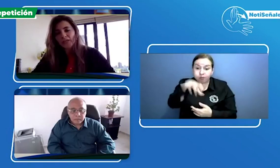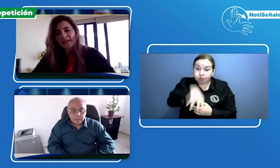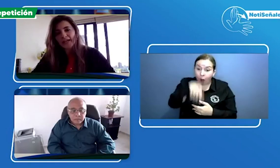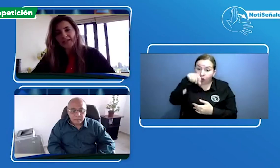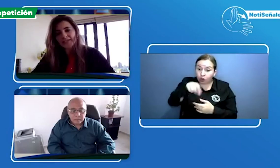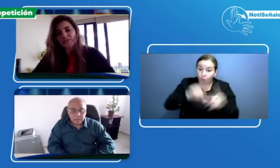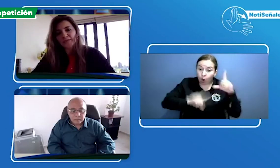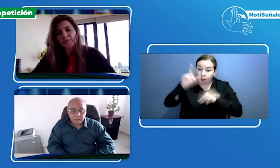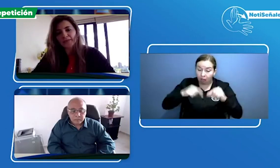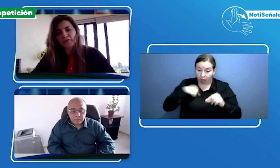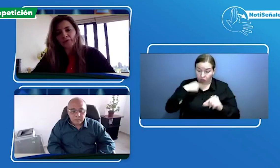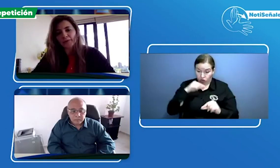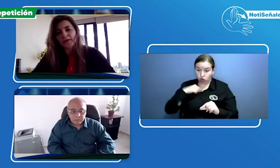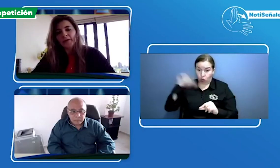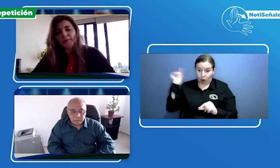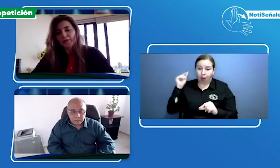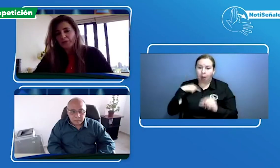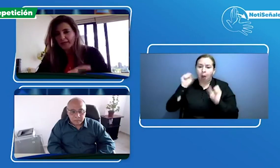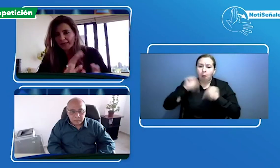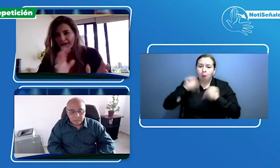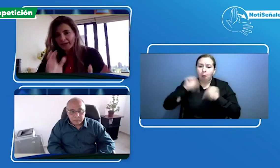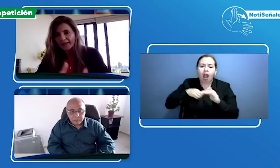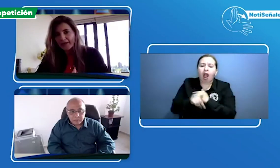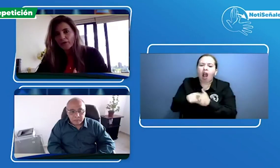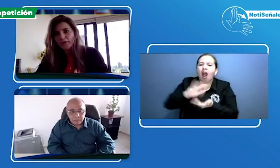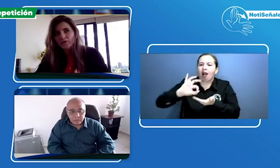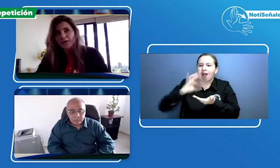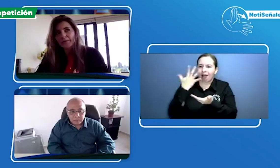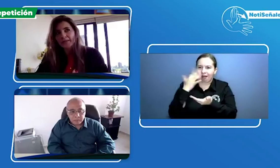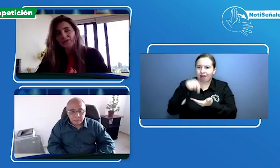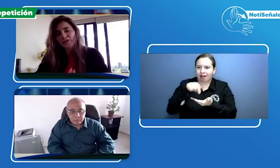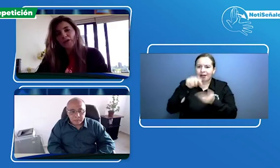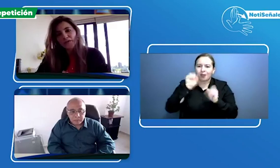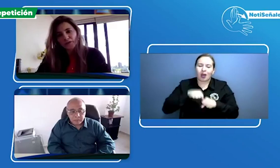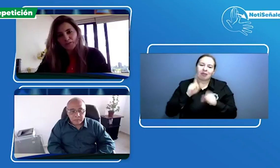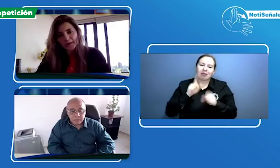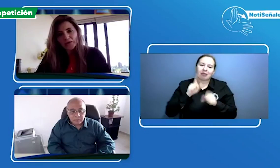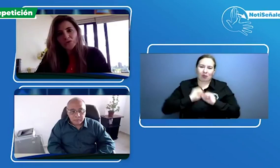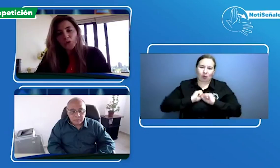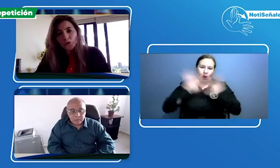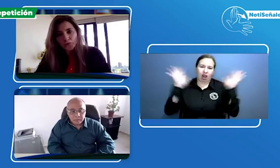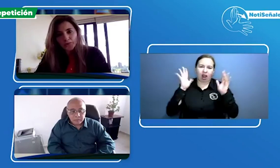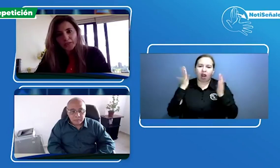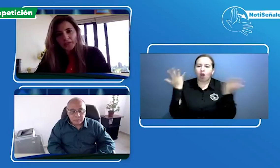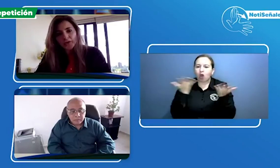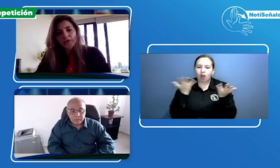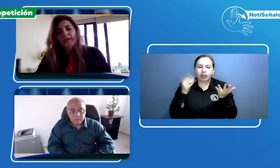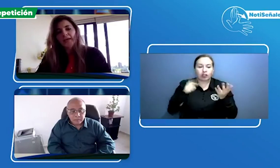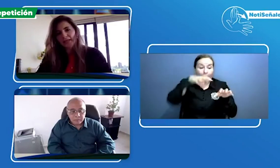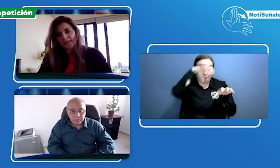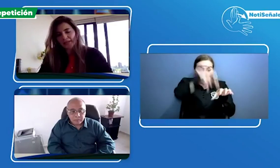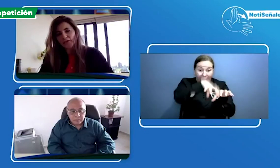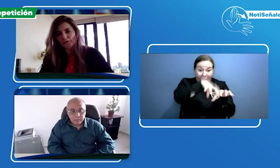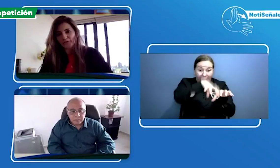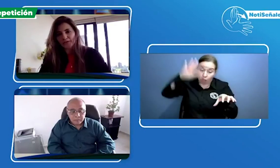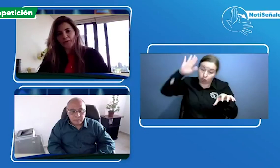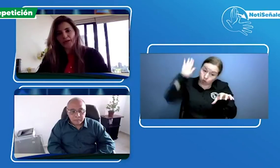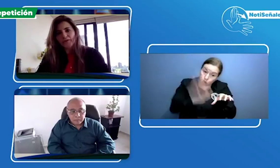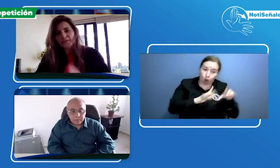tener el acceso a esta plataforma pero entonces para dejar claro es solamente dentro de los centros médicos con subsidio que atienden otros aseguradores